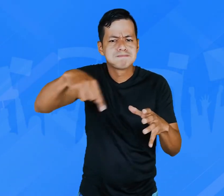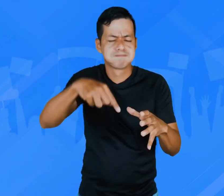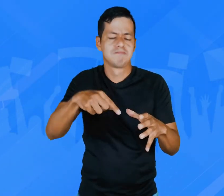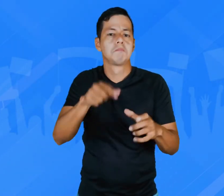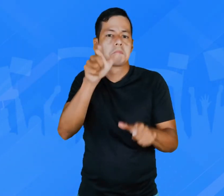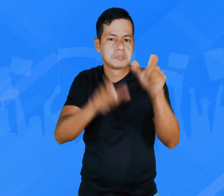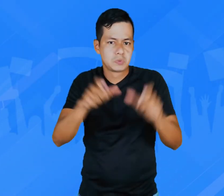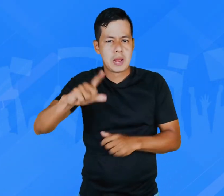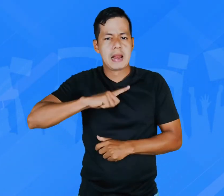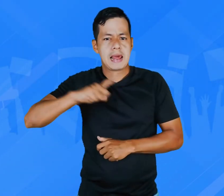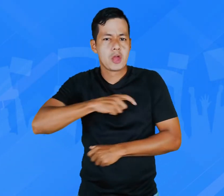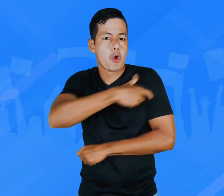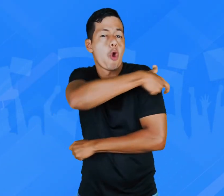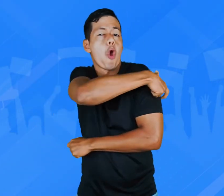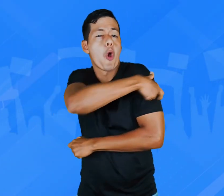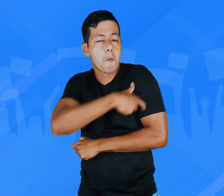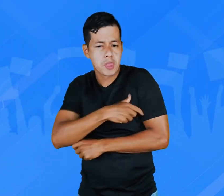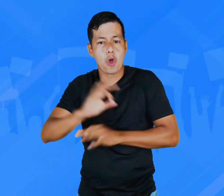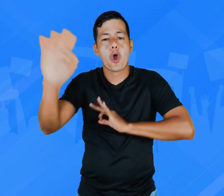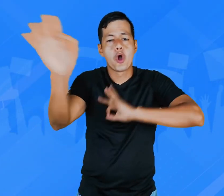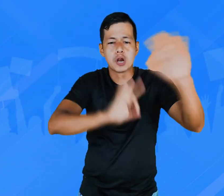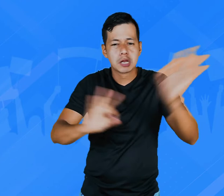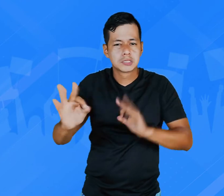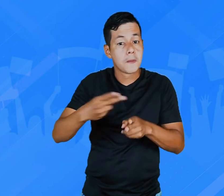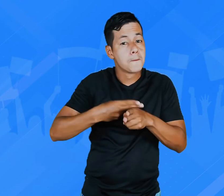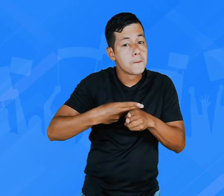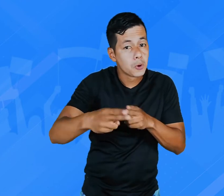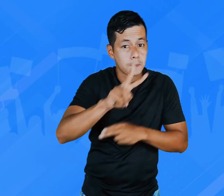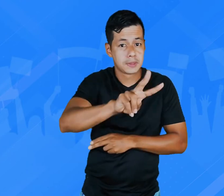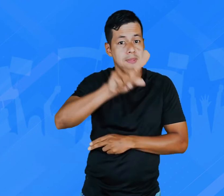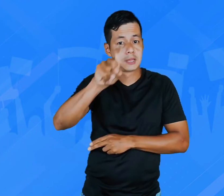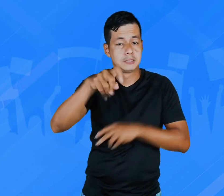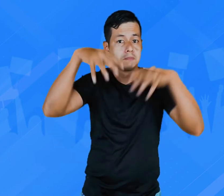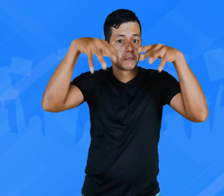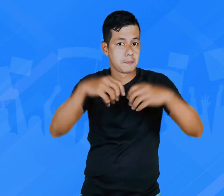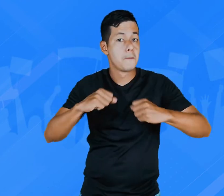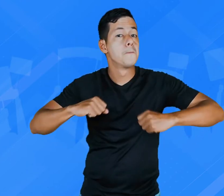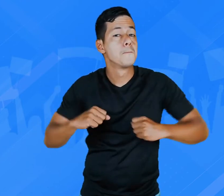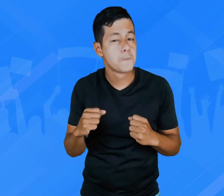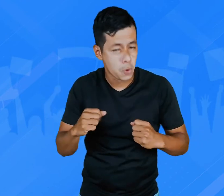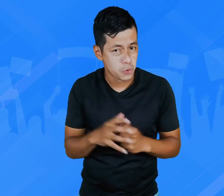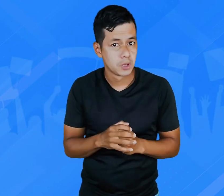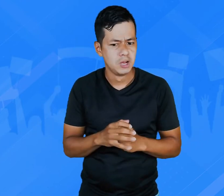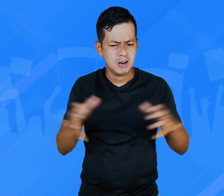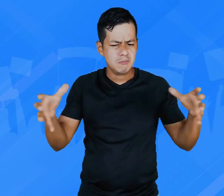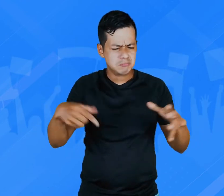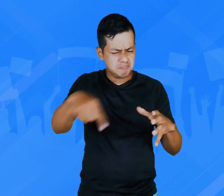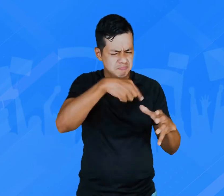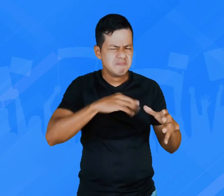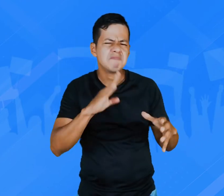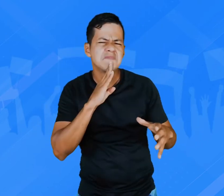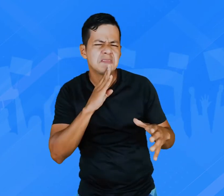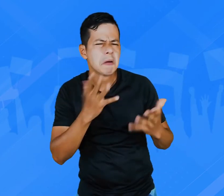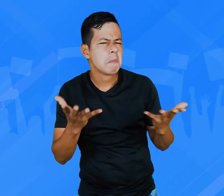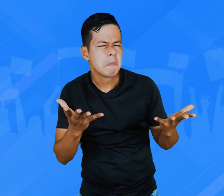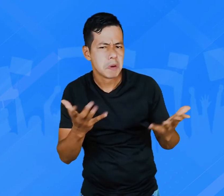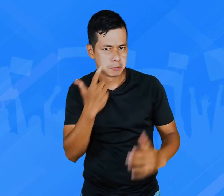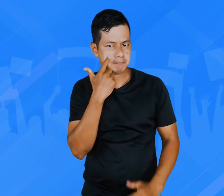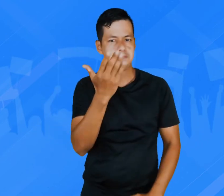diferentes líderes sordos para el plantón que se llevará a cabo el día 26 de marzo en la ciudad de Bogotá. A continuación les presento quienes lo